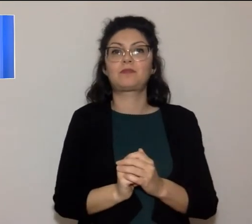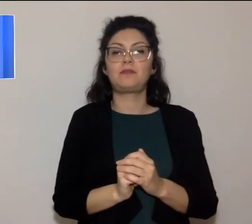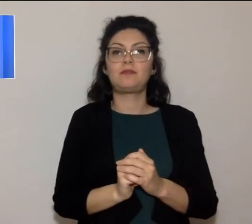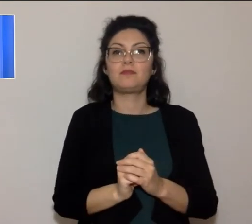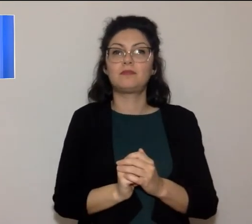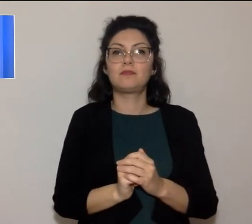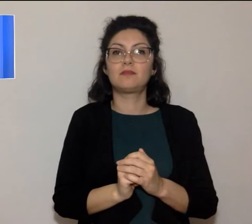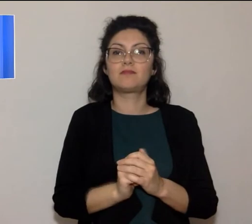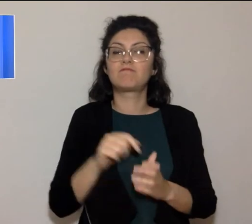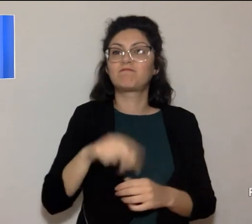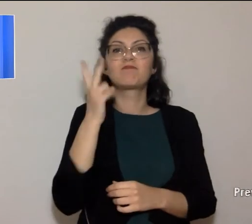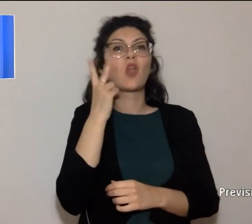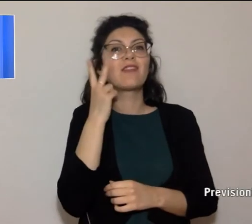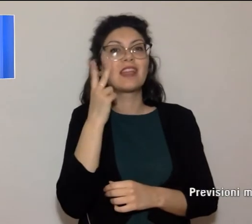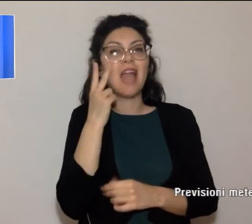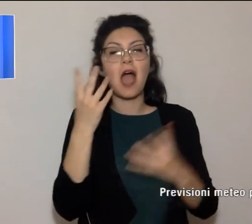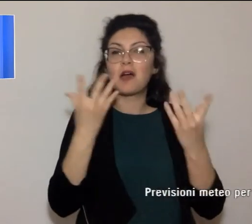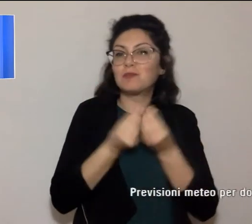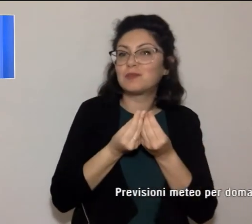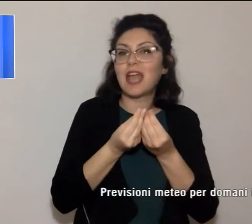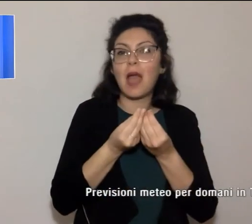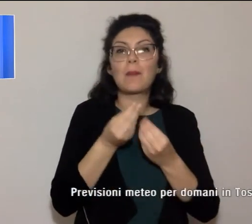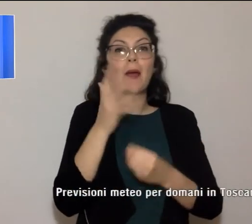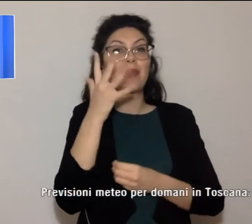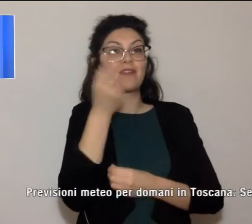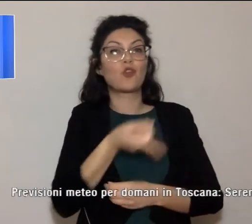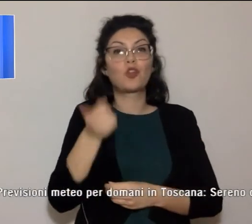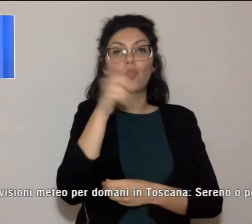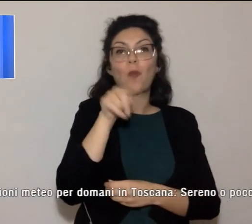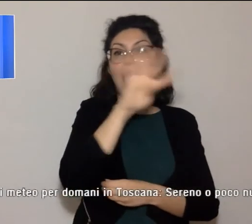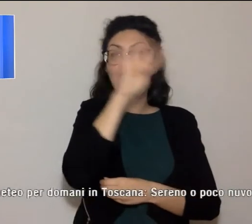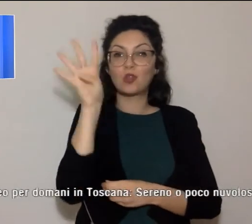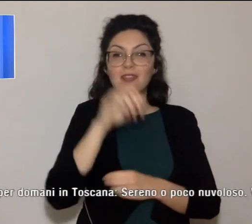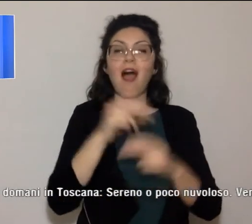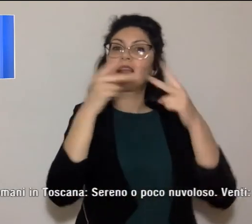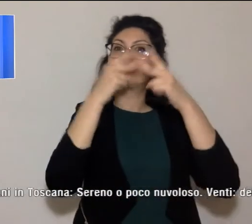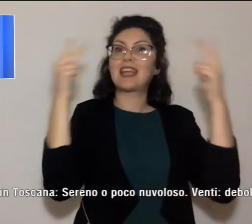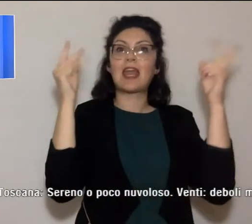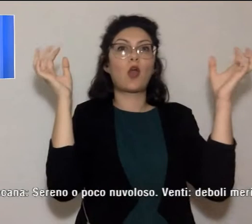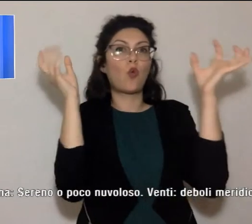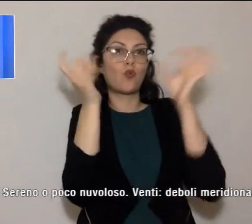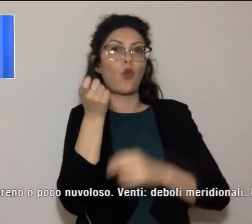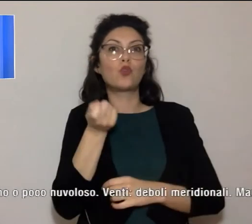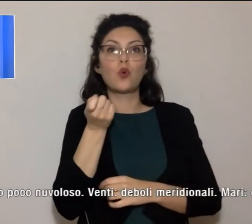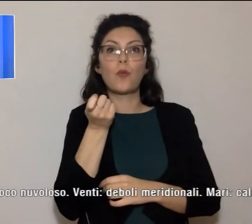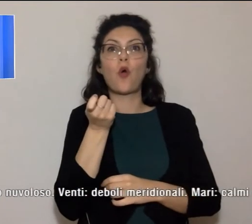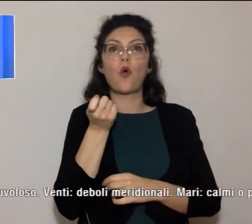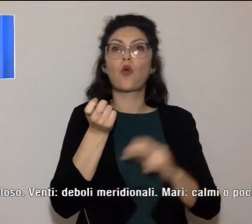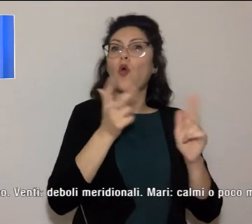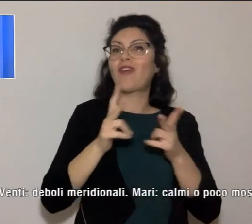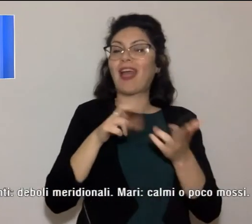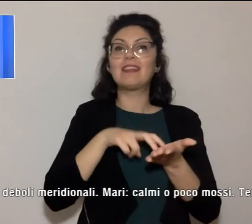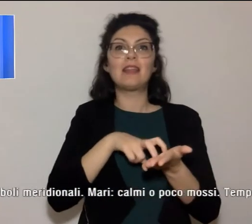E ora vediamo insieme le previsioni del tempo per domani in Toscana. Sereno, poco nuvoloso, venti deboli,